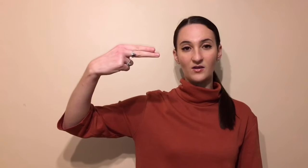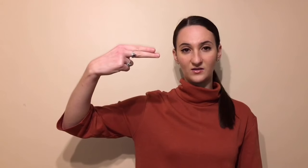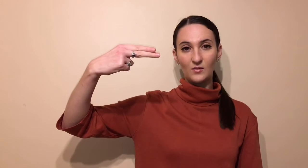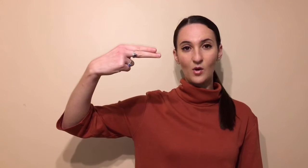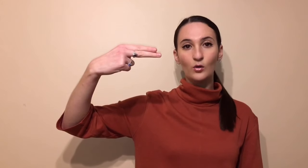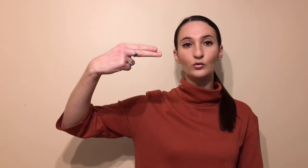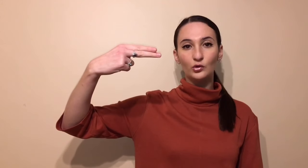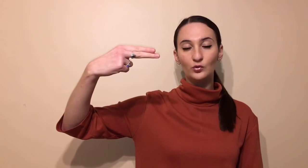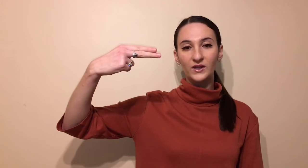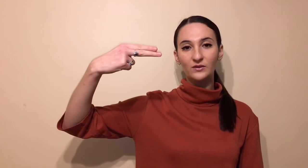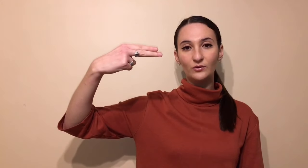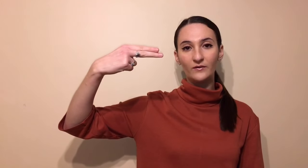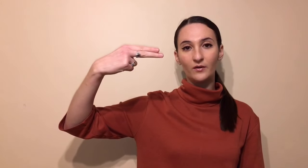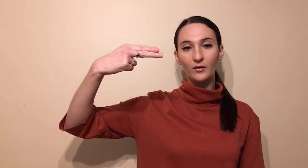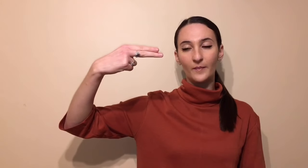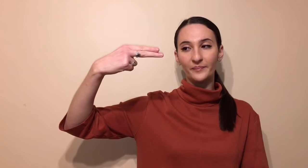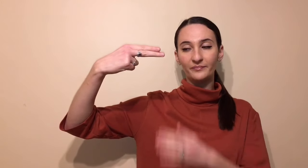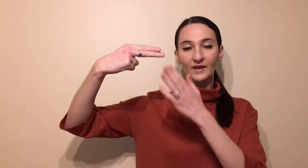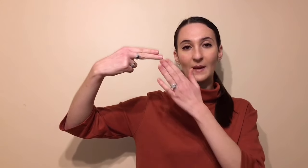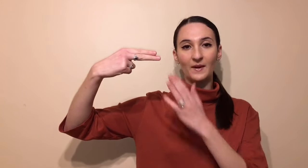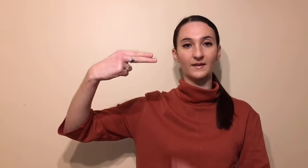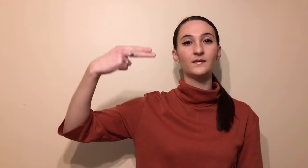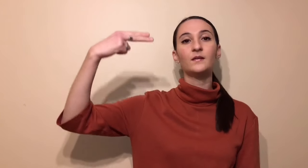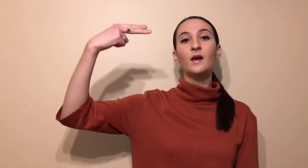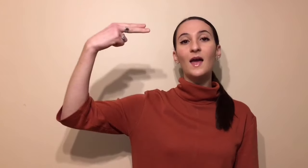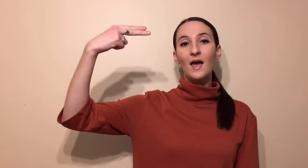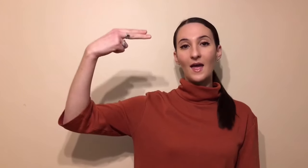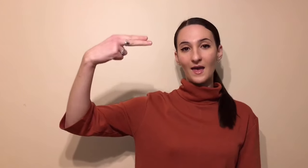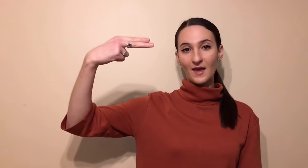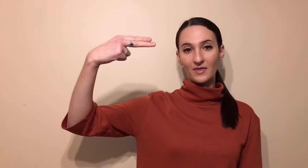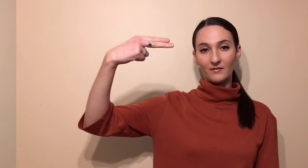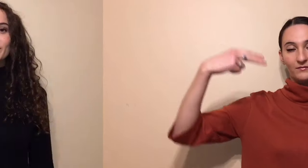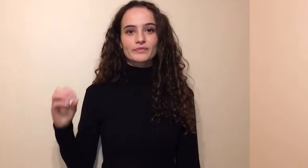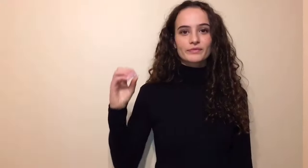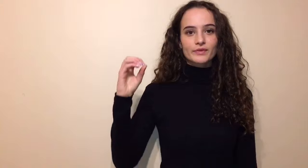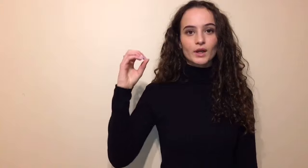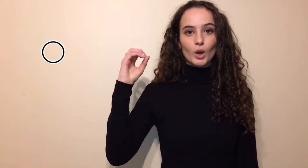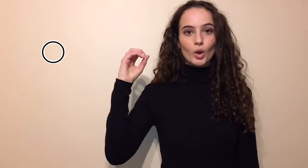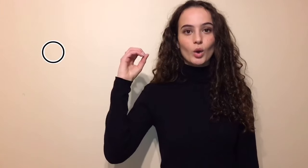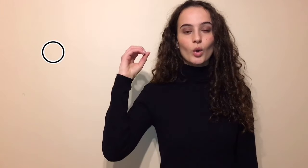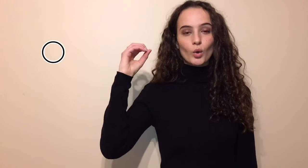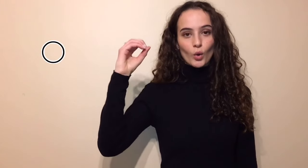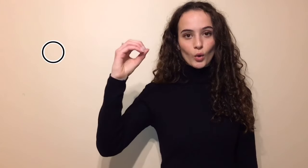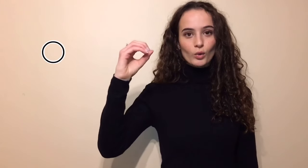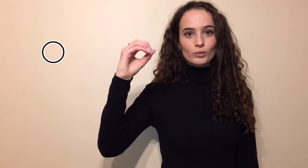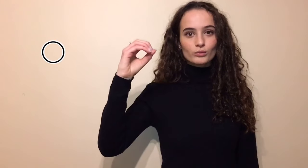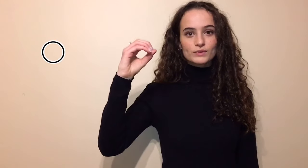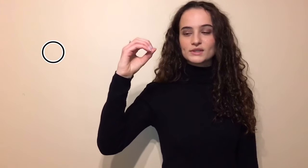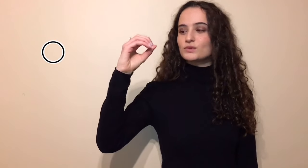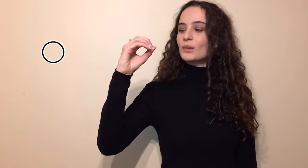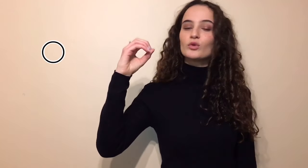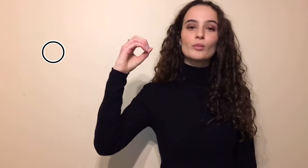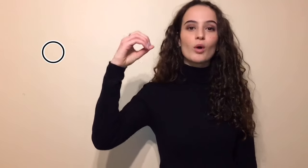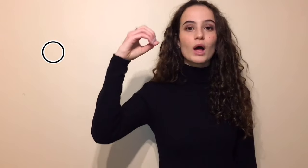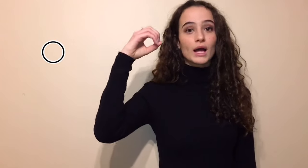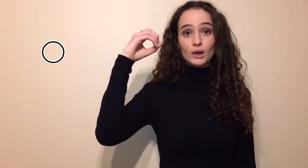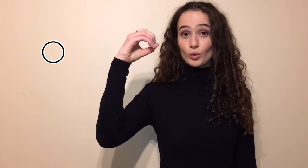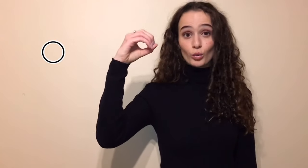a seulement deux doigts qui doivent apparaître. N. O. C'est tout simplement un O,